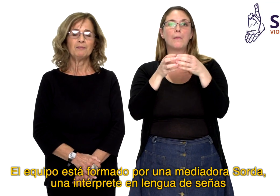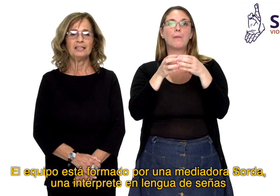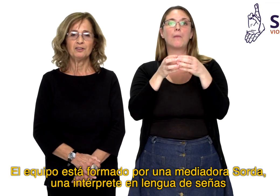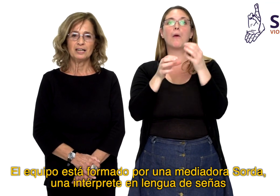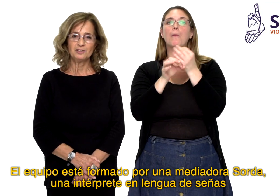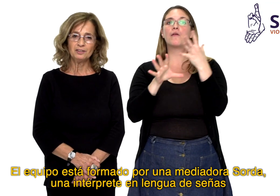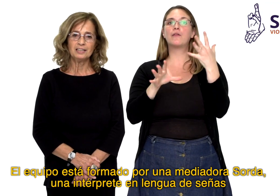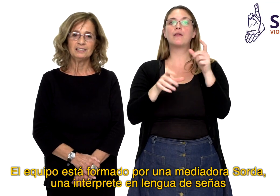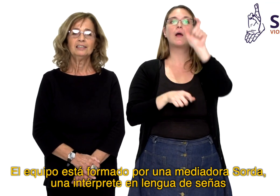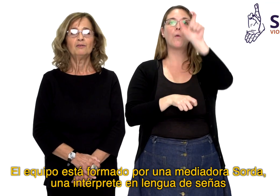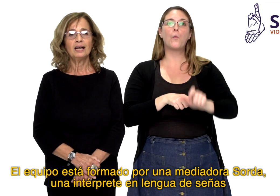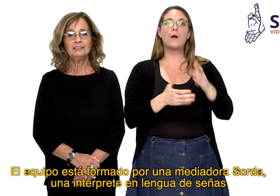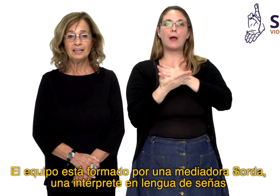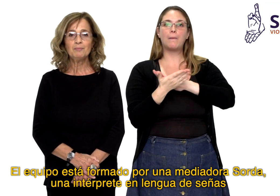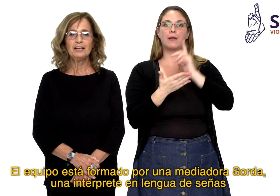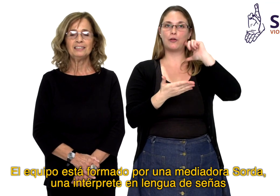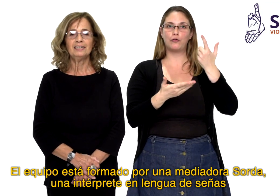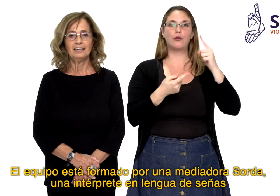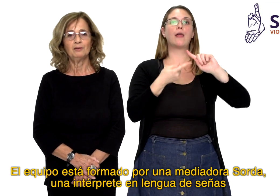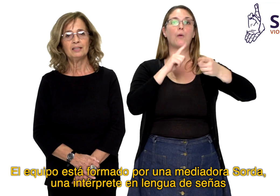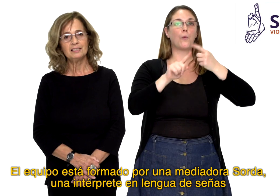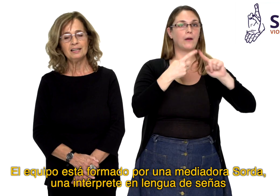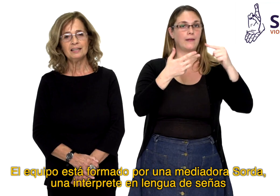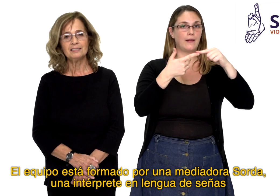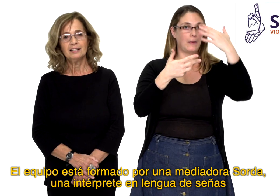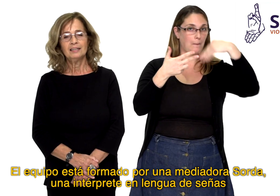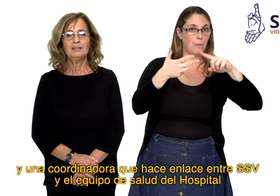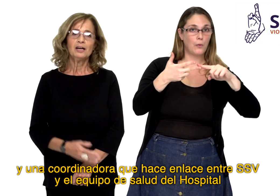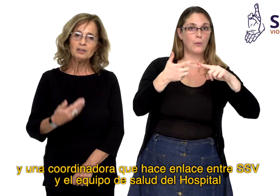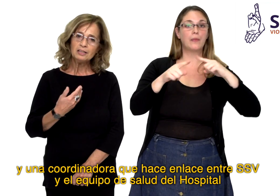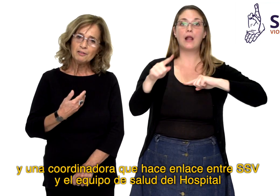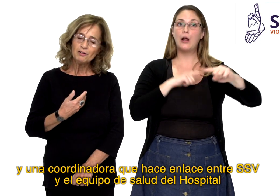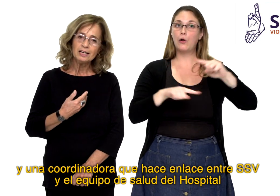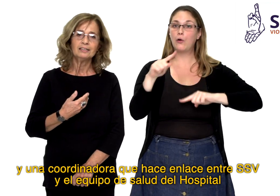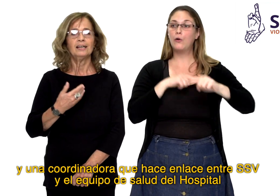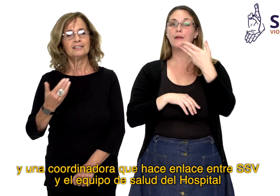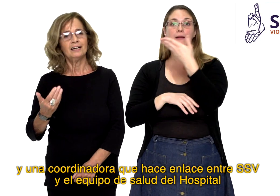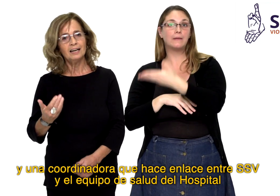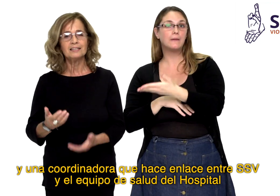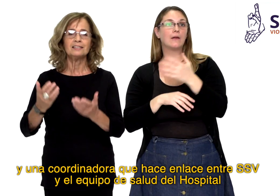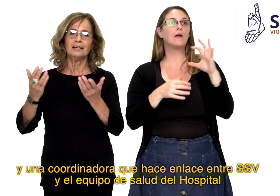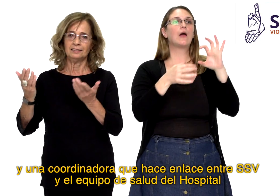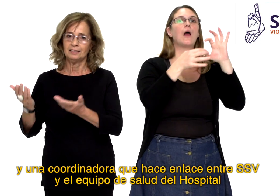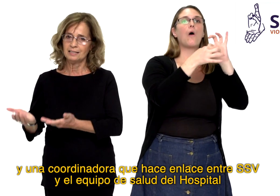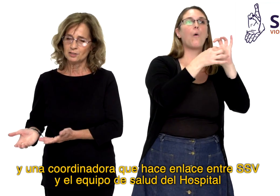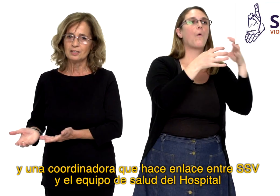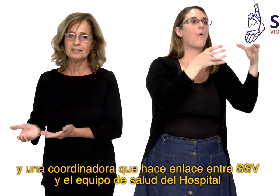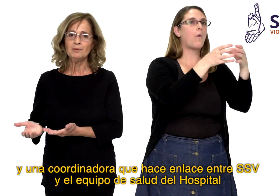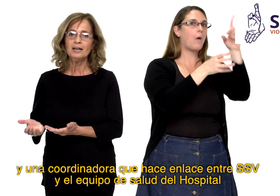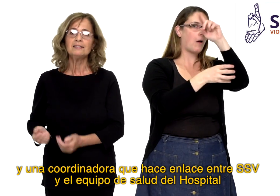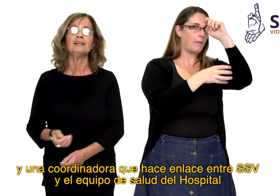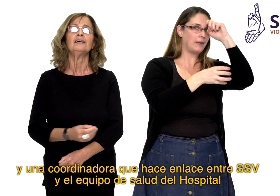por una mediadora sorda, una intérprete en lengua de ceñas y una coordinadora que hace el enlace entre